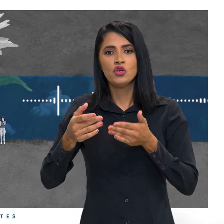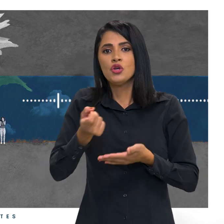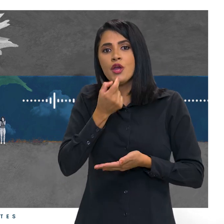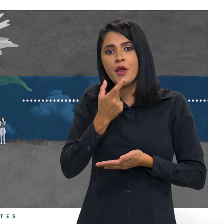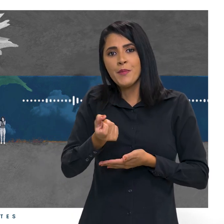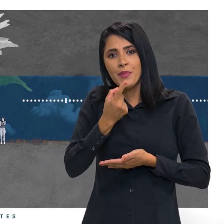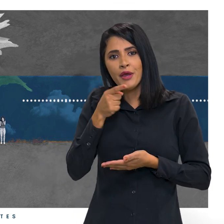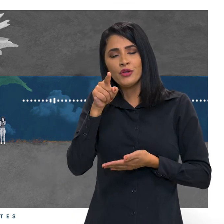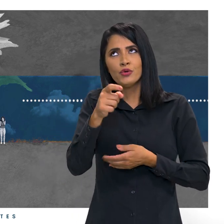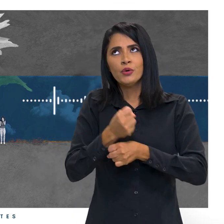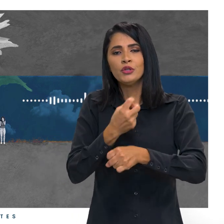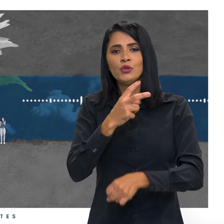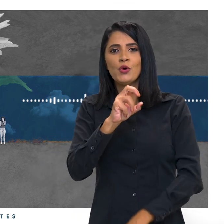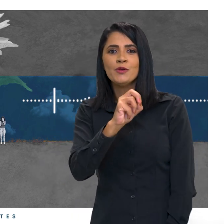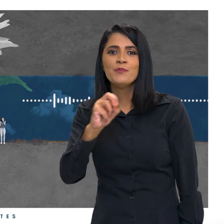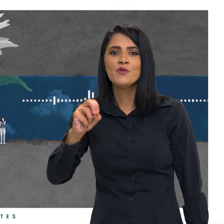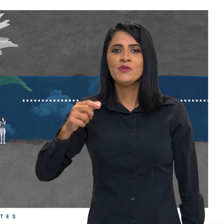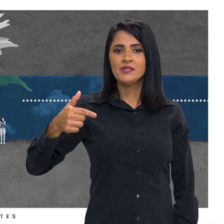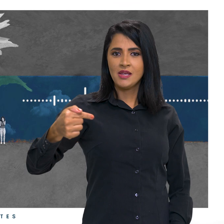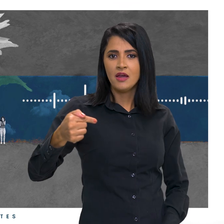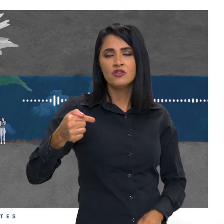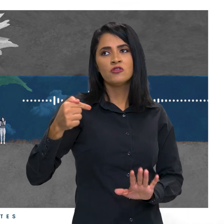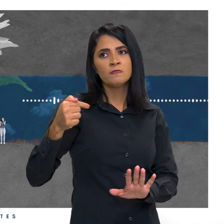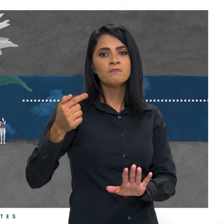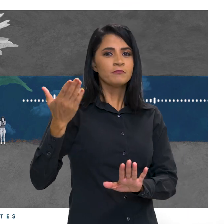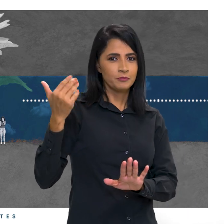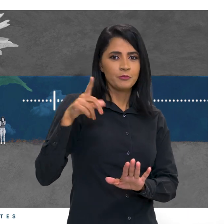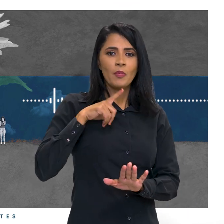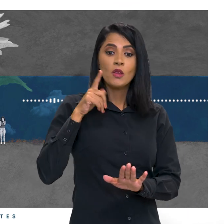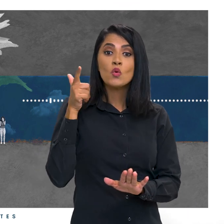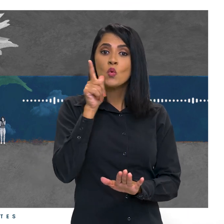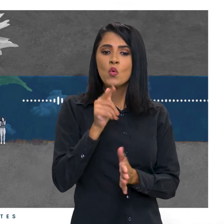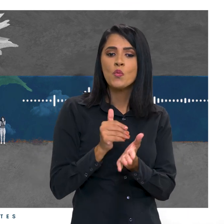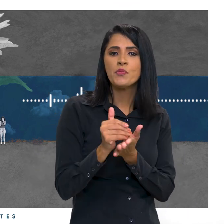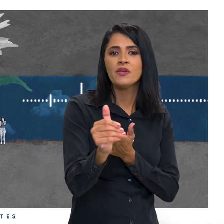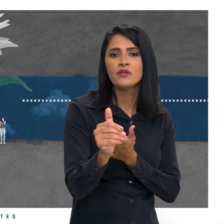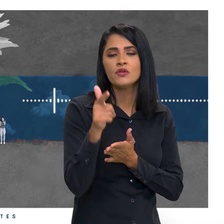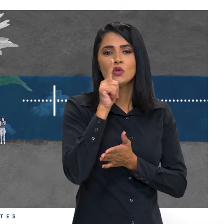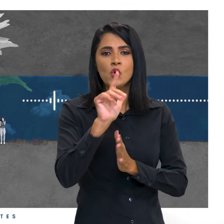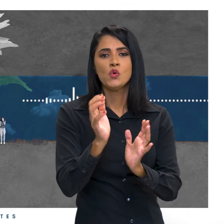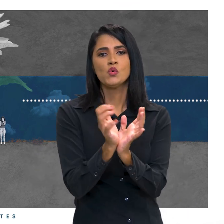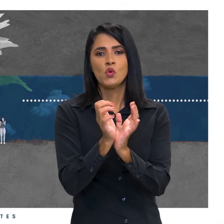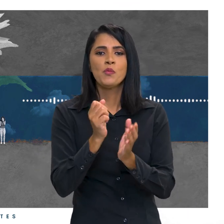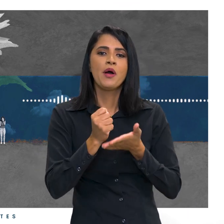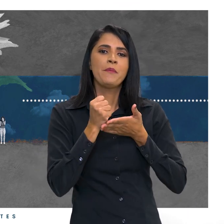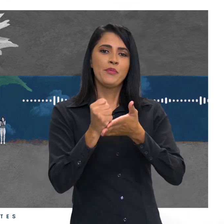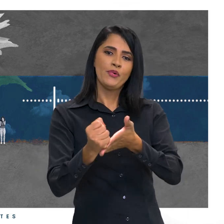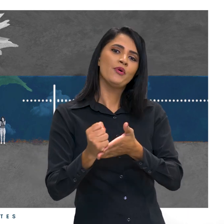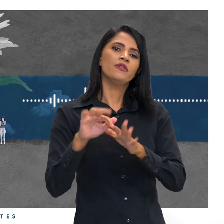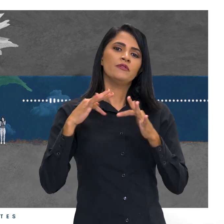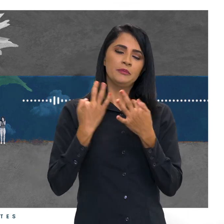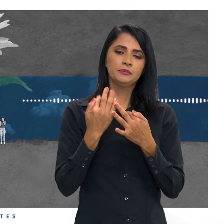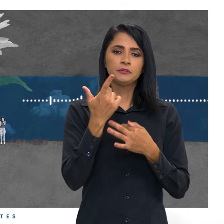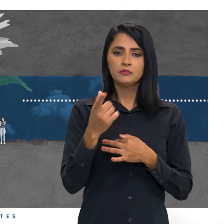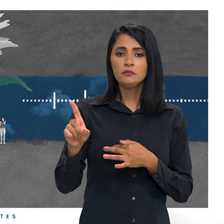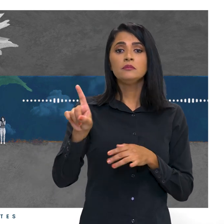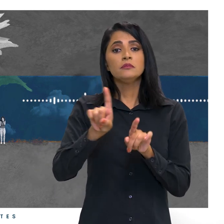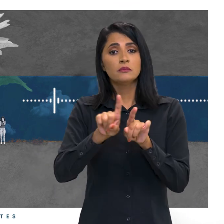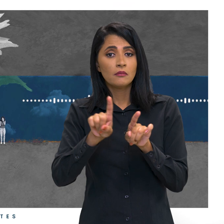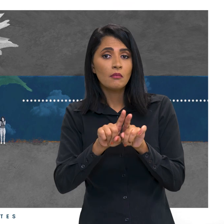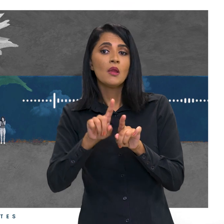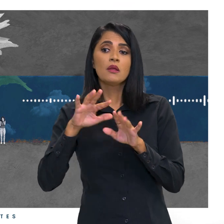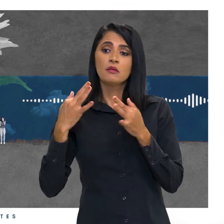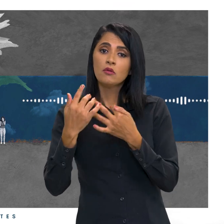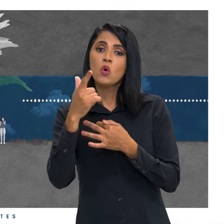2007. E daí foi onde começou o grupo de apoio das famílias. Outras famílias de outros estados